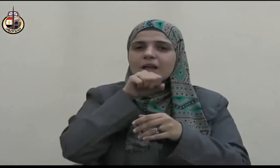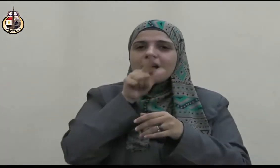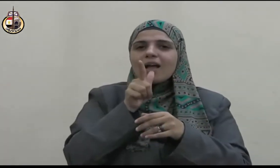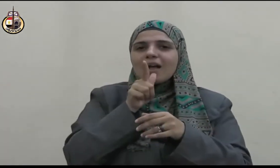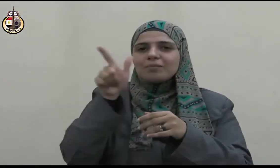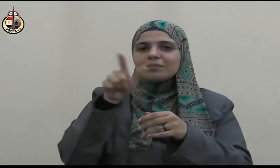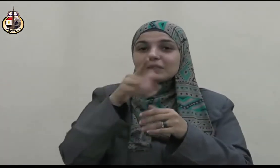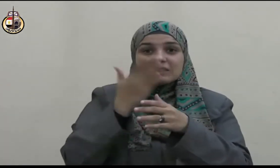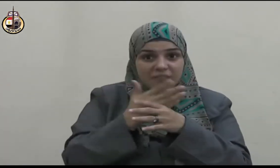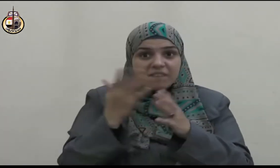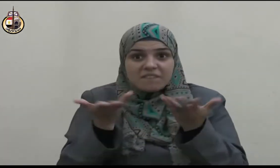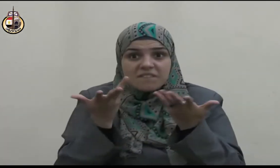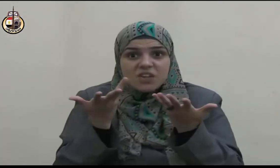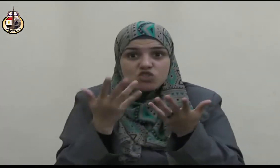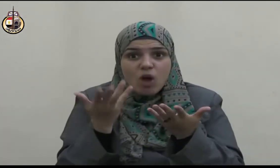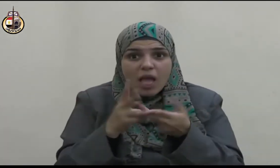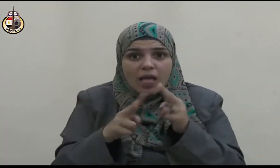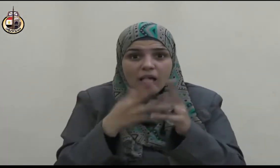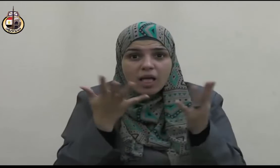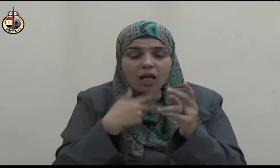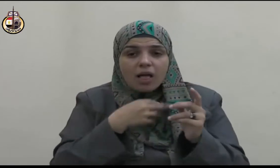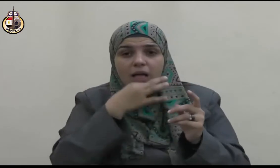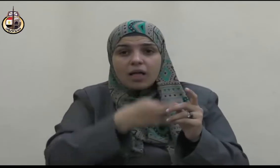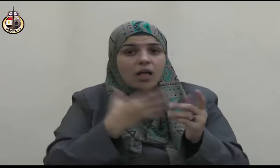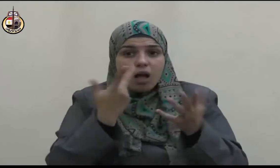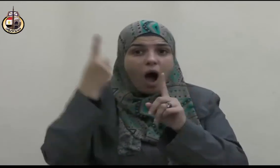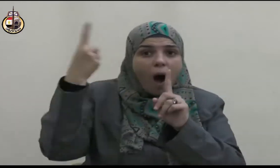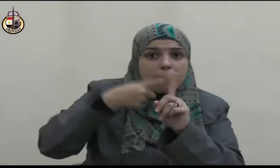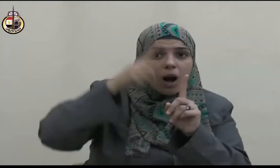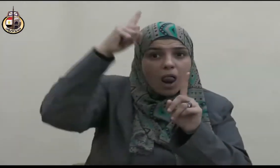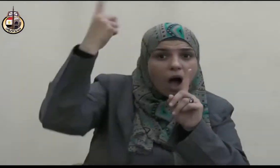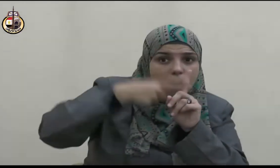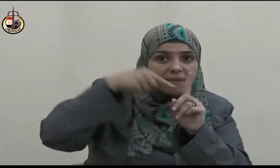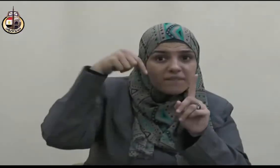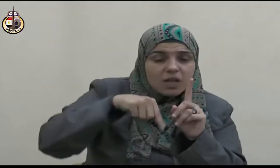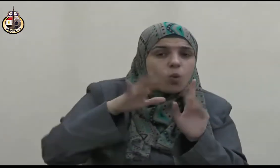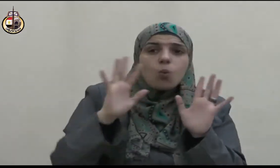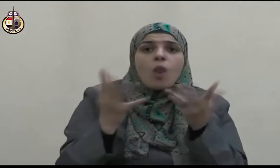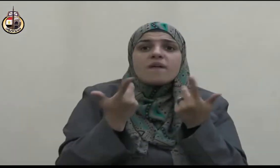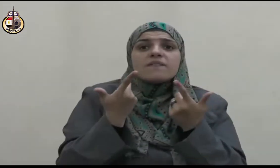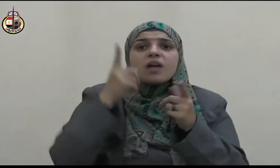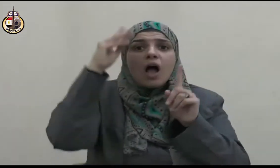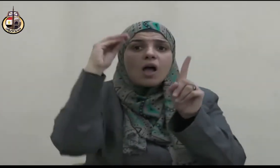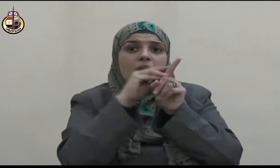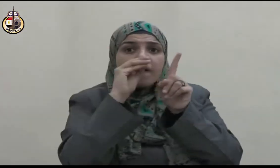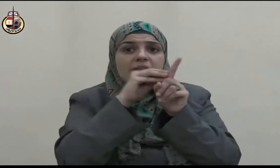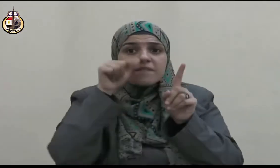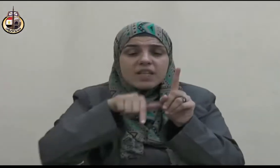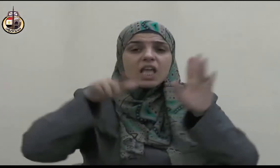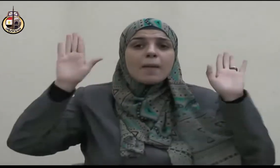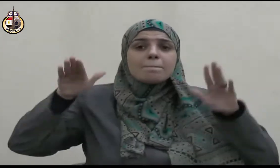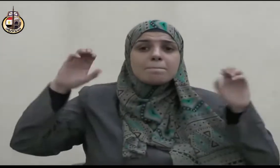عشر سنين فما قال لي أف قط وما قال لشيء